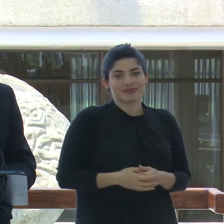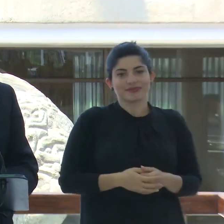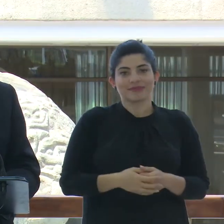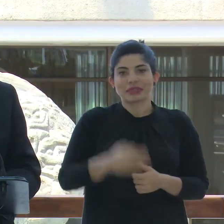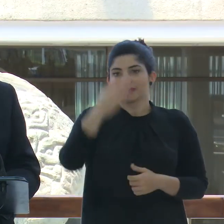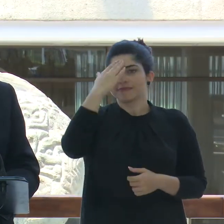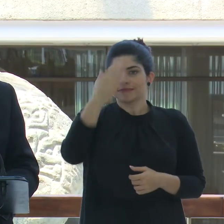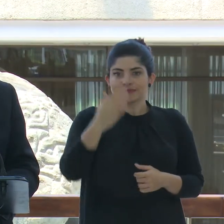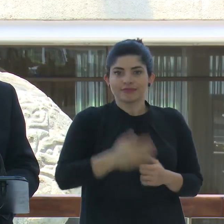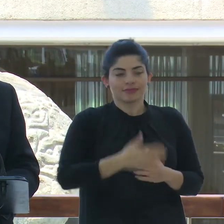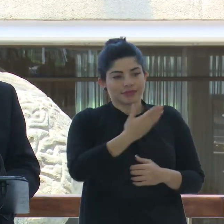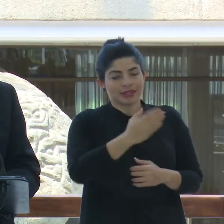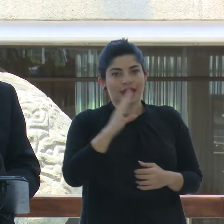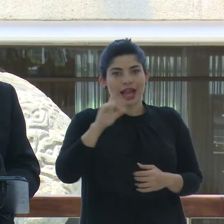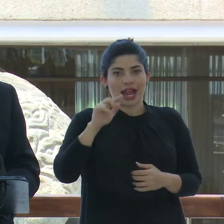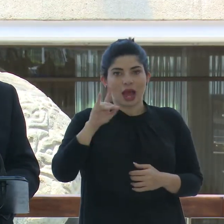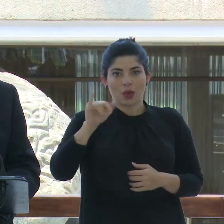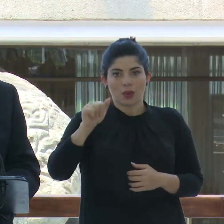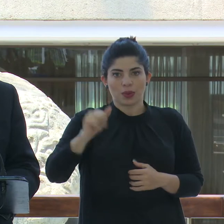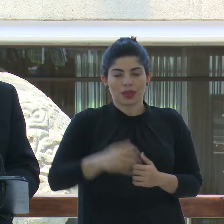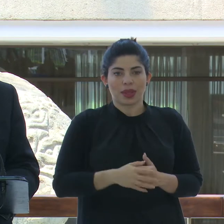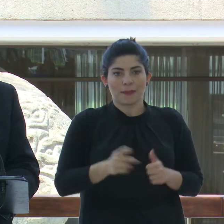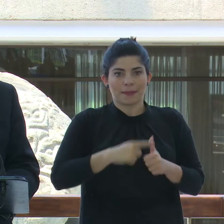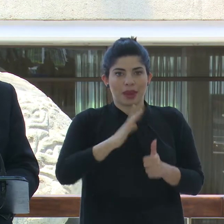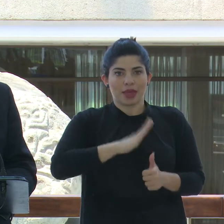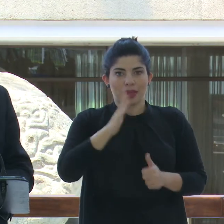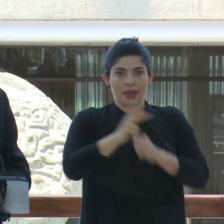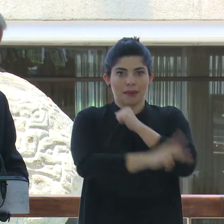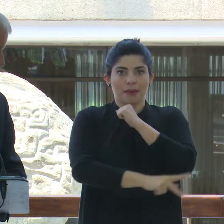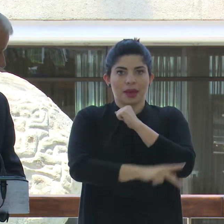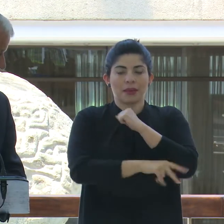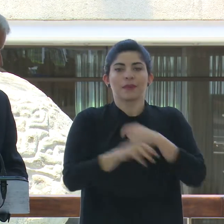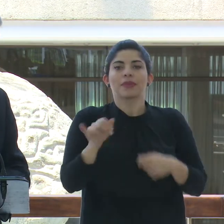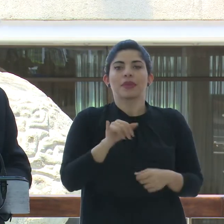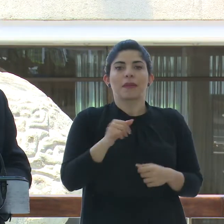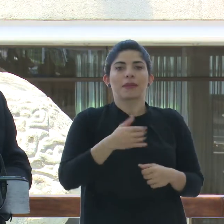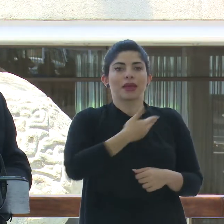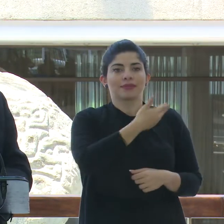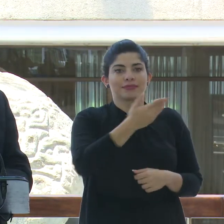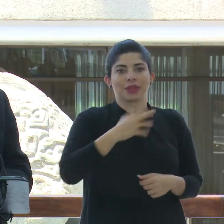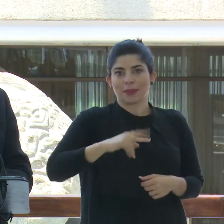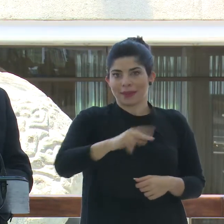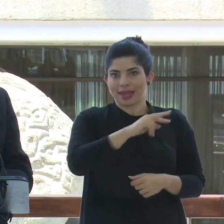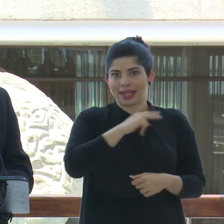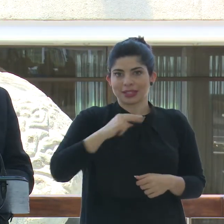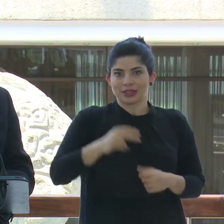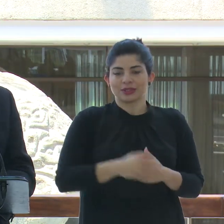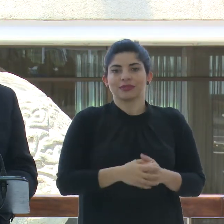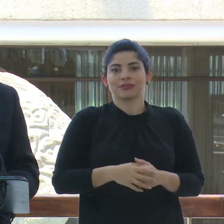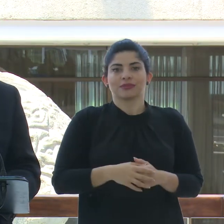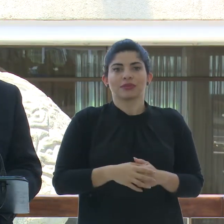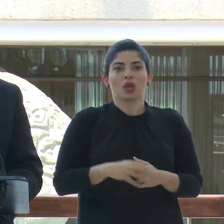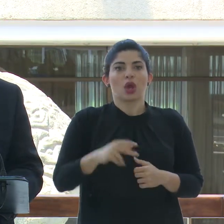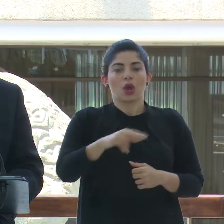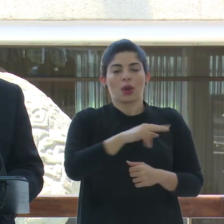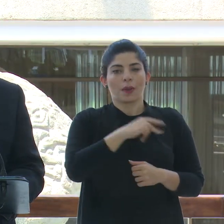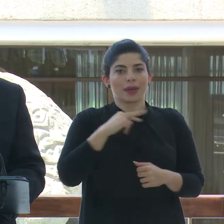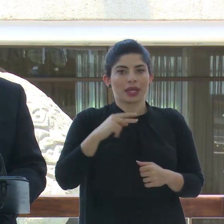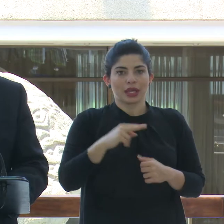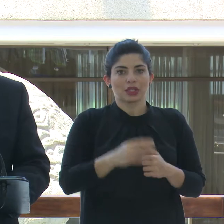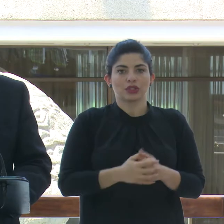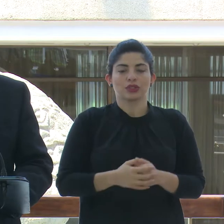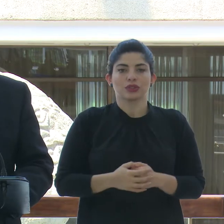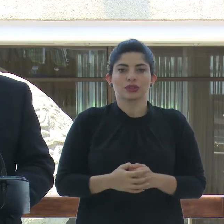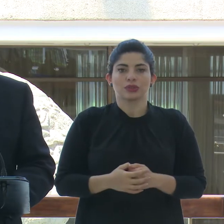Un saludo a doña Claudia, primera dama de la República y a los colegas, compañeros y compañeras